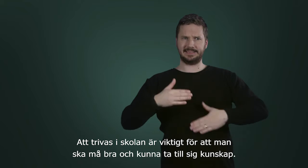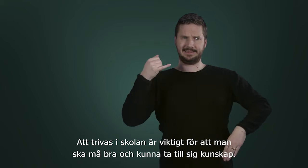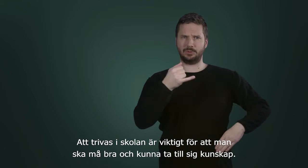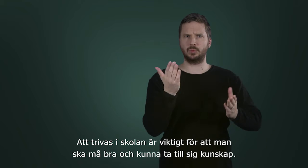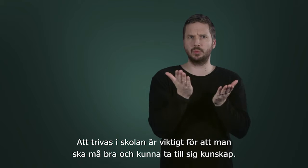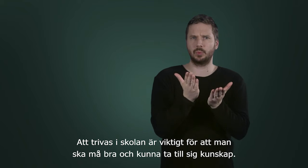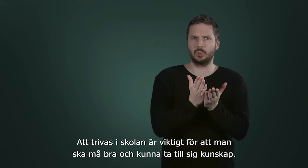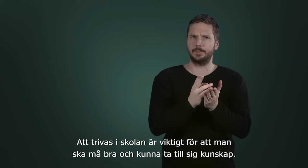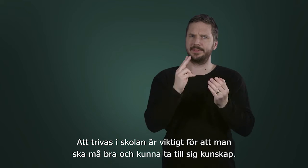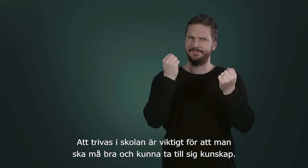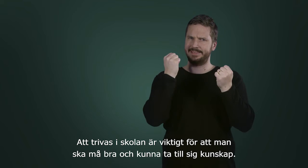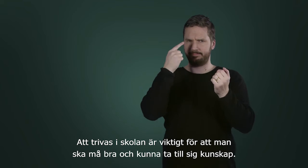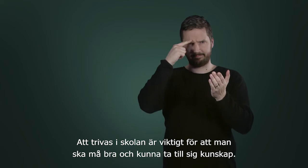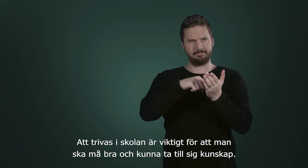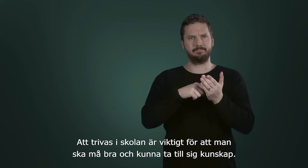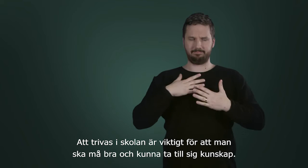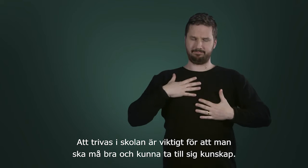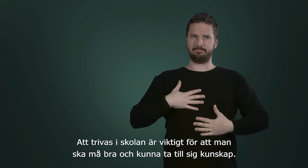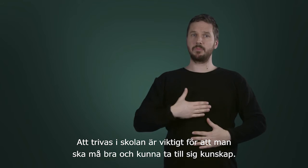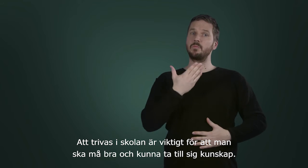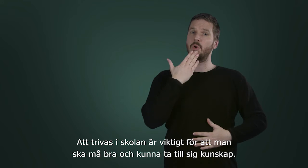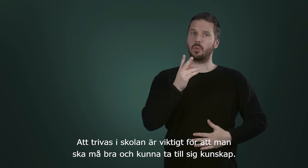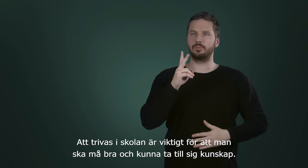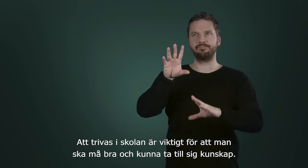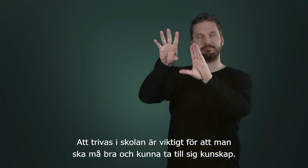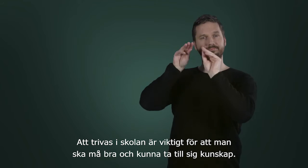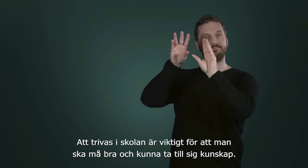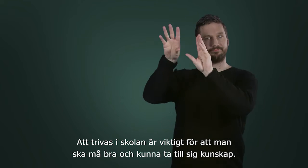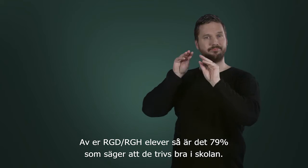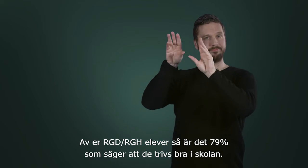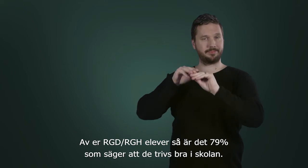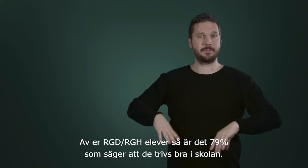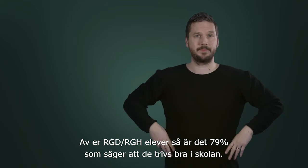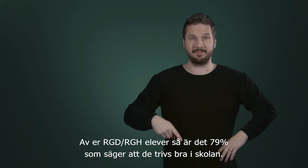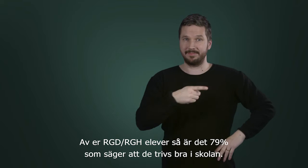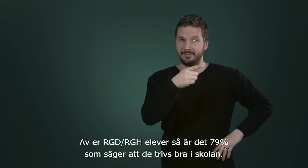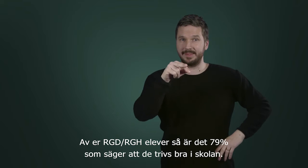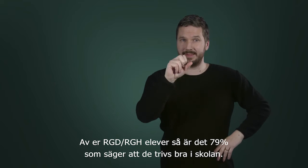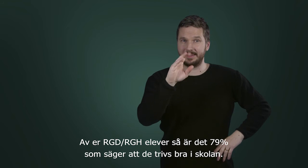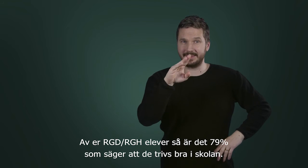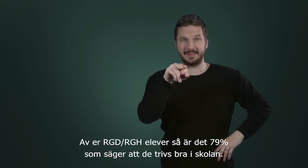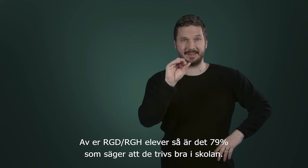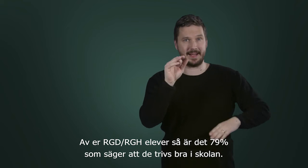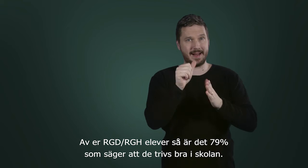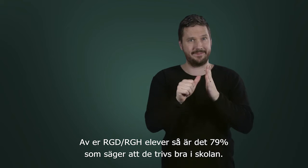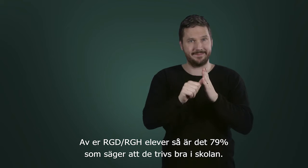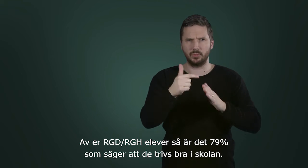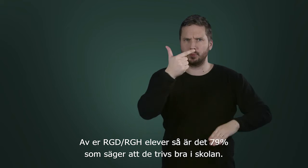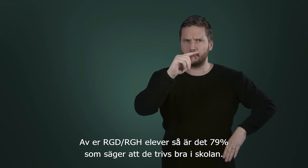skolan är viktigt för att man ska må bra och kunna ta till sig kunskap. Av er RGD-RGH-elever så är det